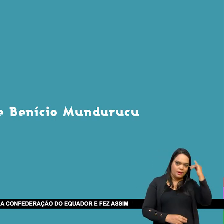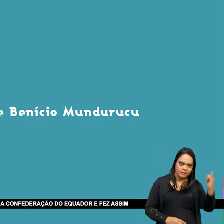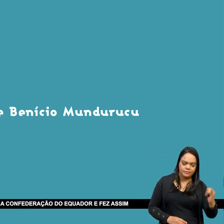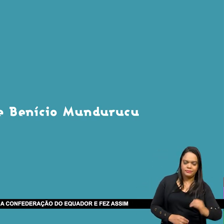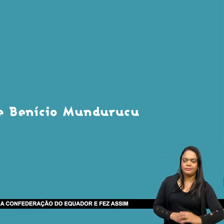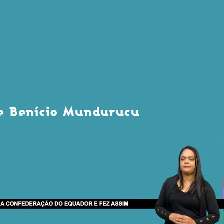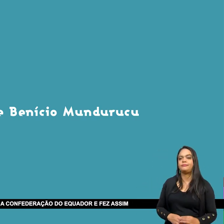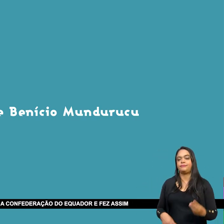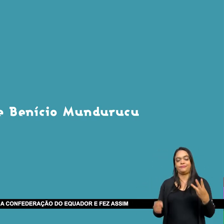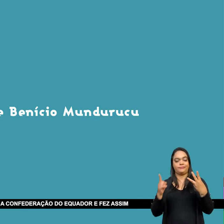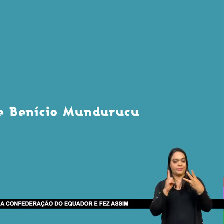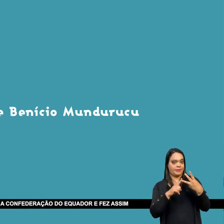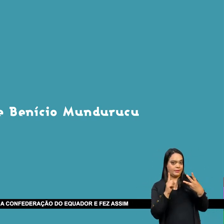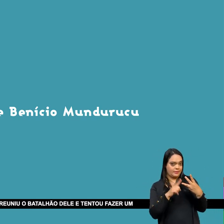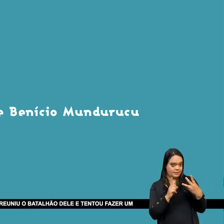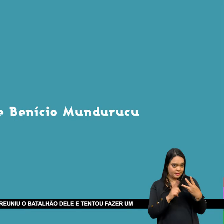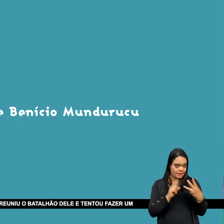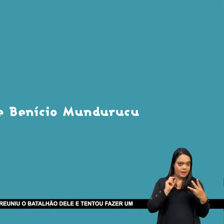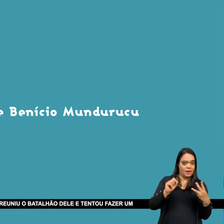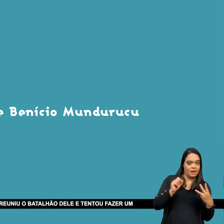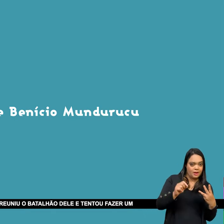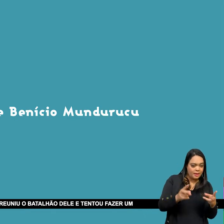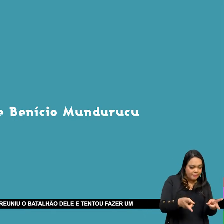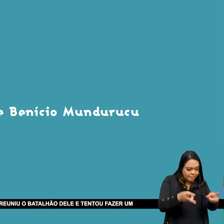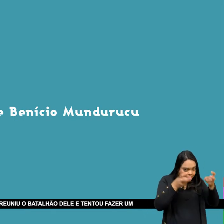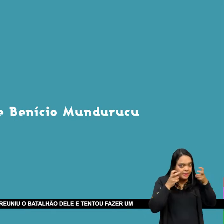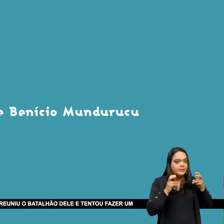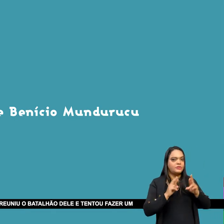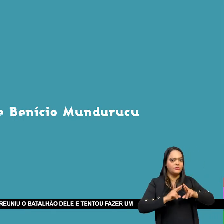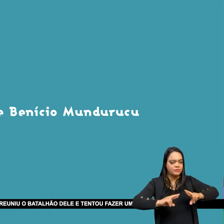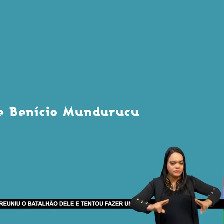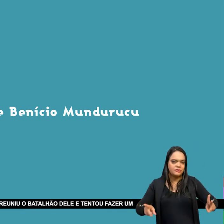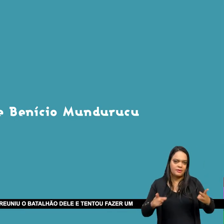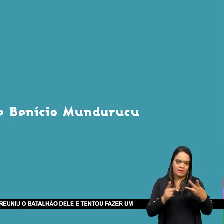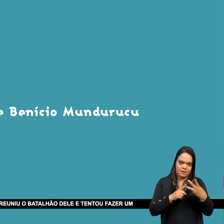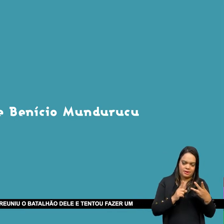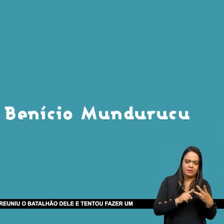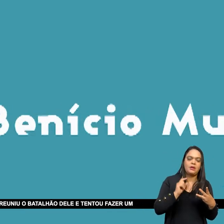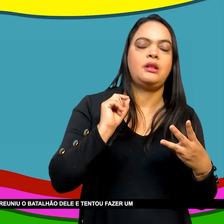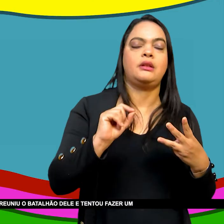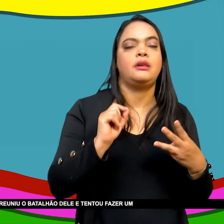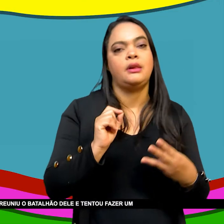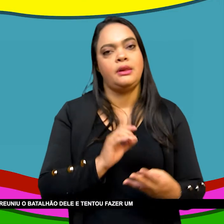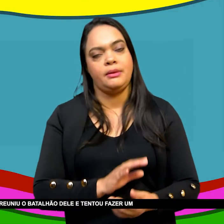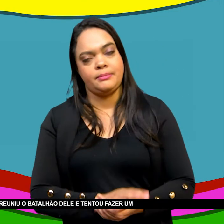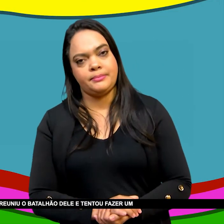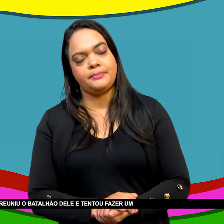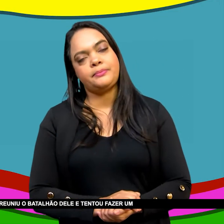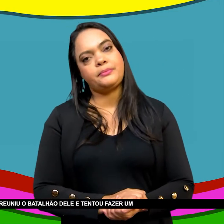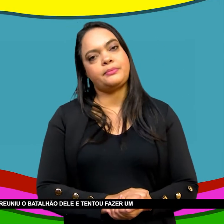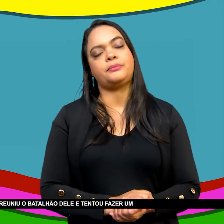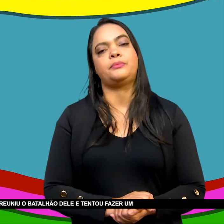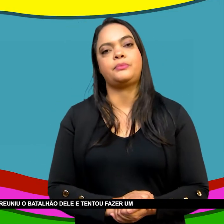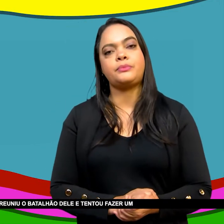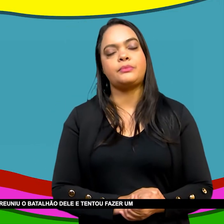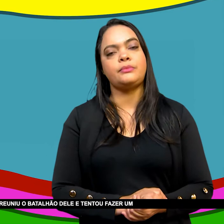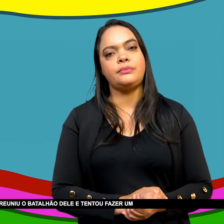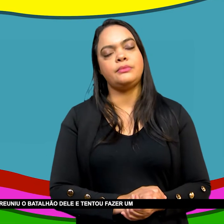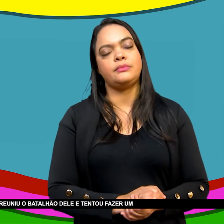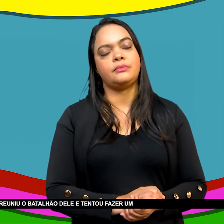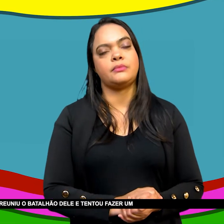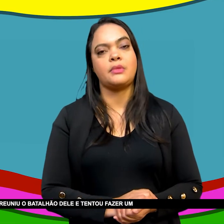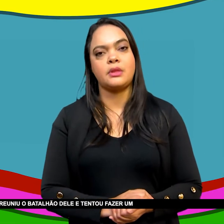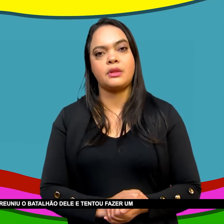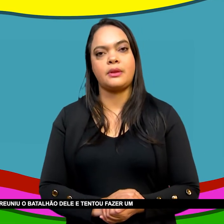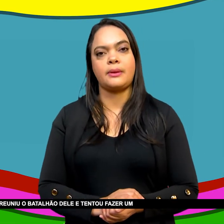Equador E fez assim Tentou fazer Uma rebelião Dentro da rebelião Ele reuniu O batalhão